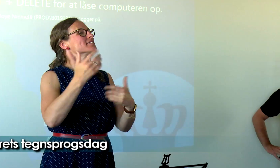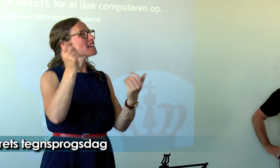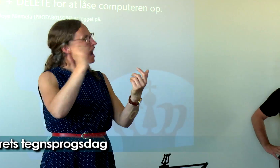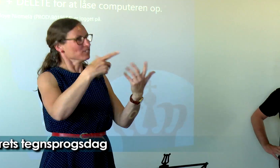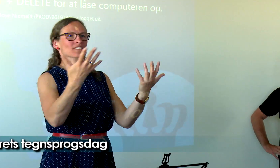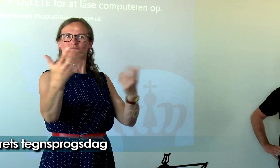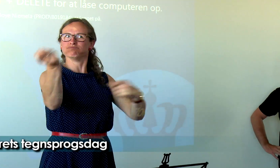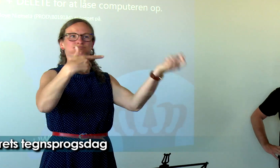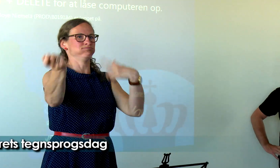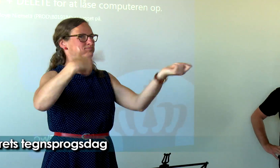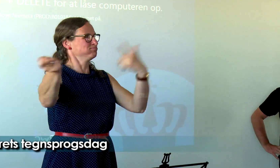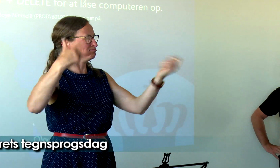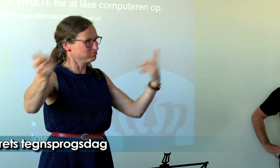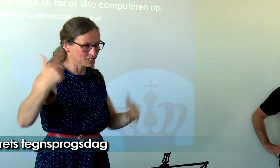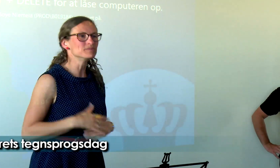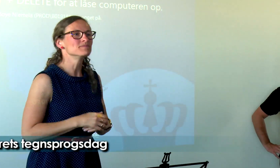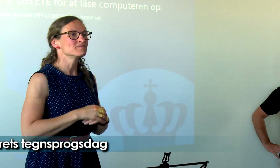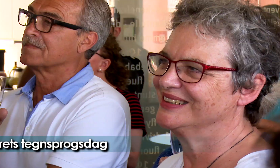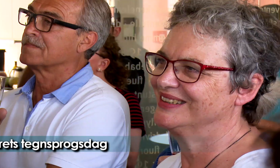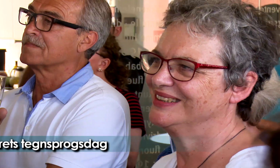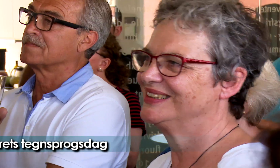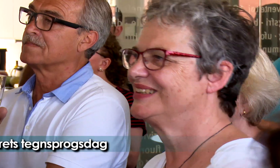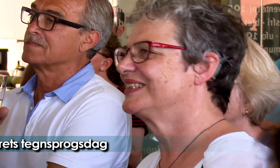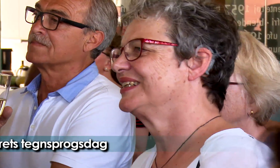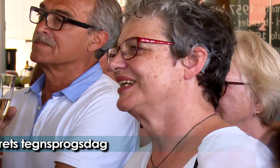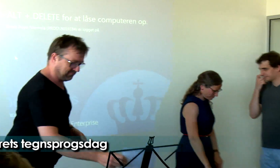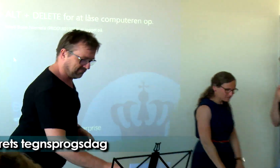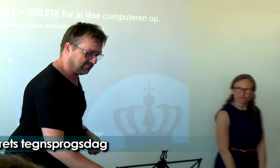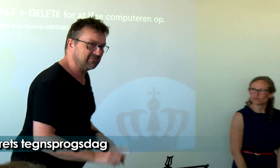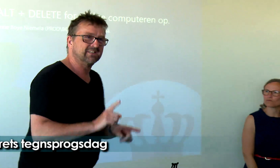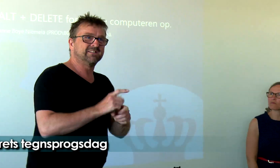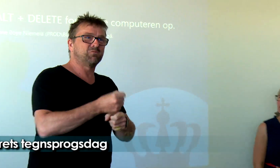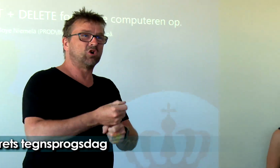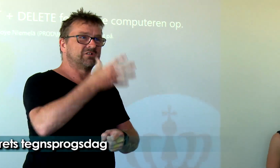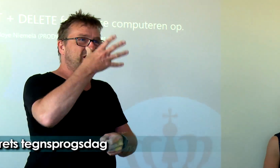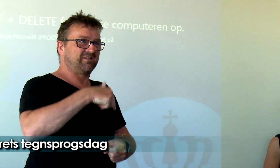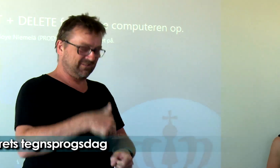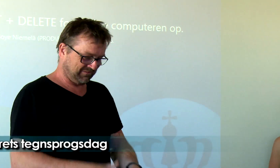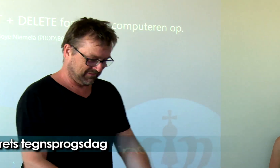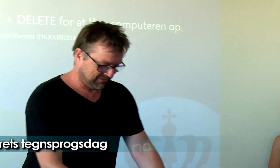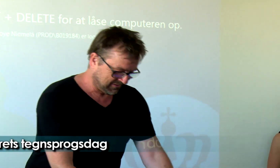Der er rigtig mange, som har sendt deres bud ind til konkurrencen. Det er ligesom til Oscaruddelingen.